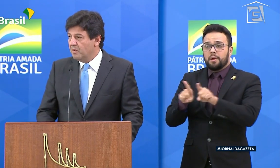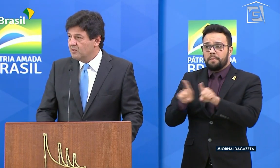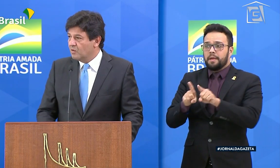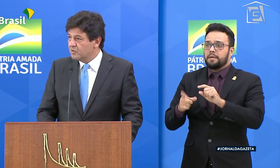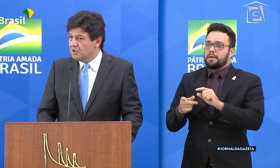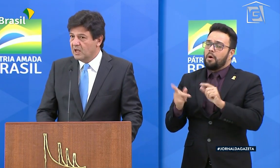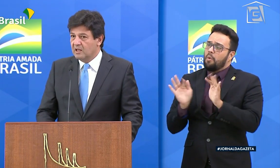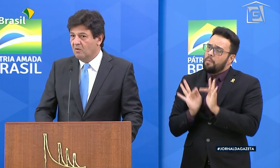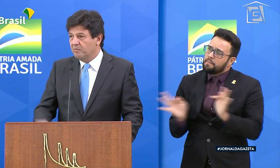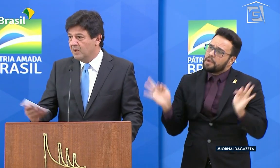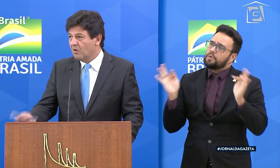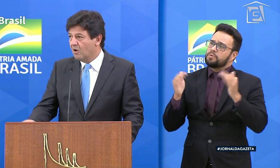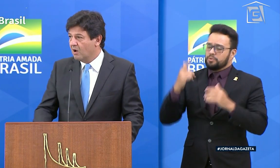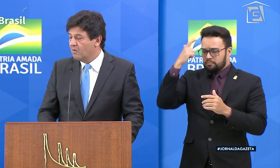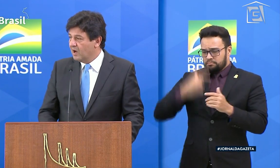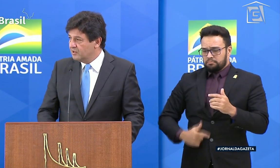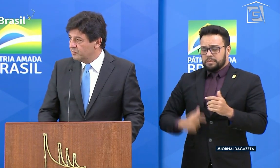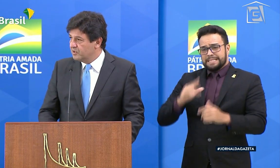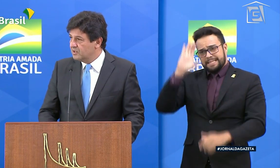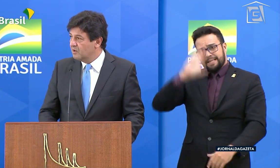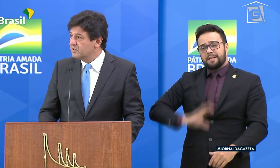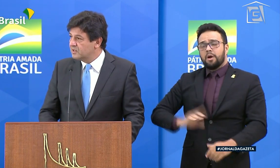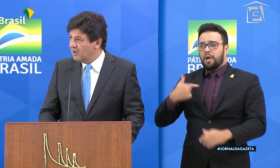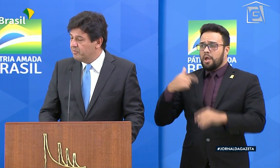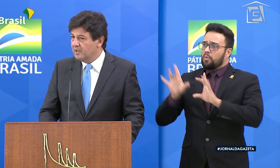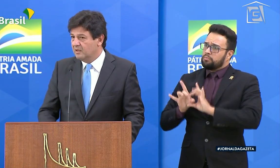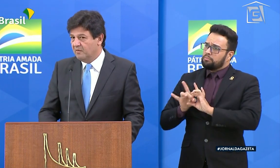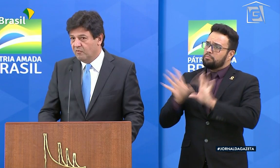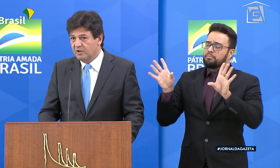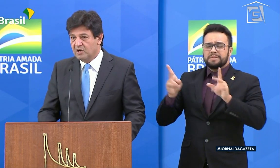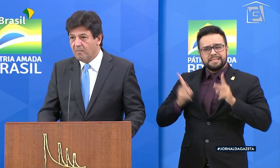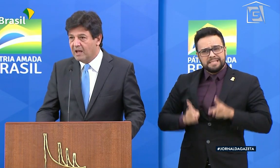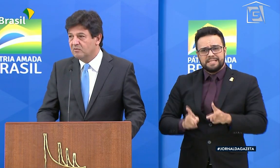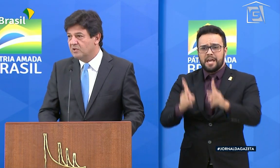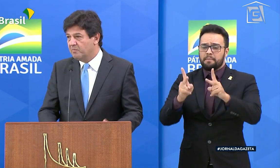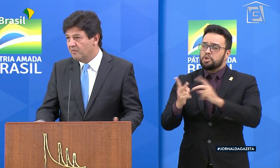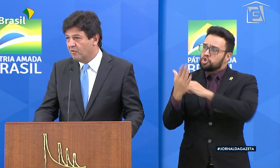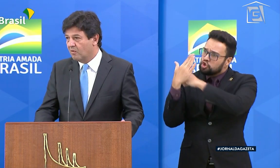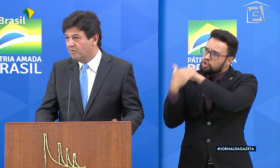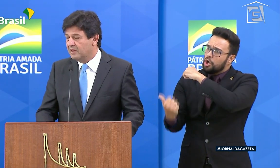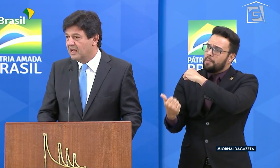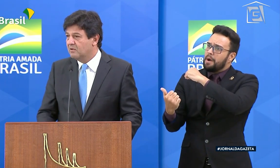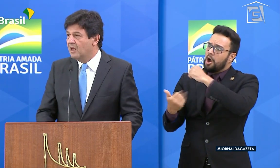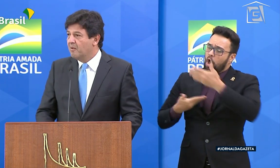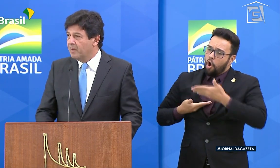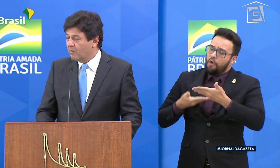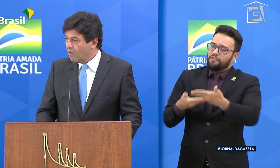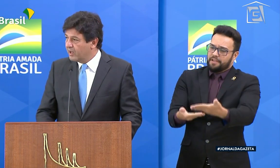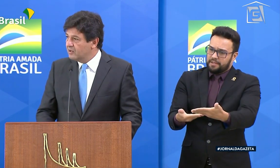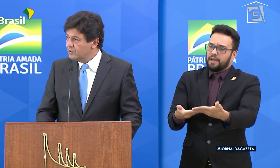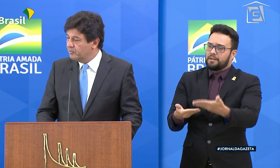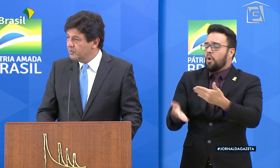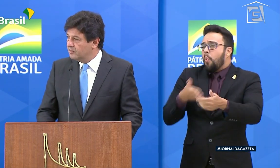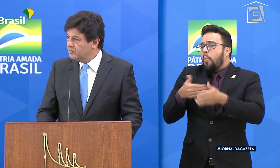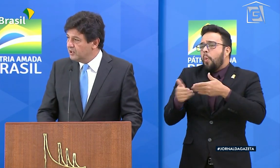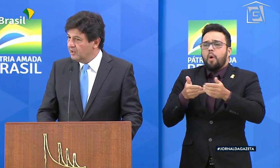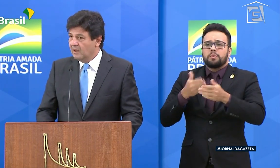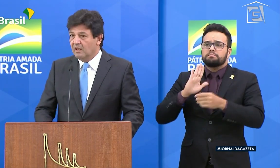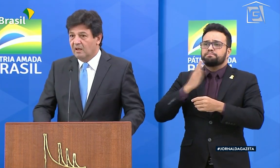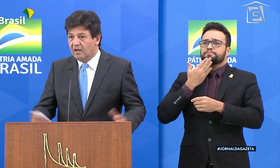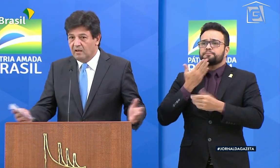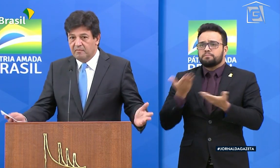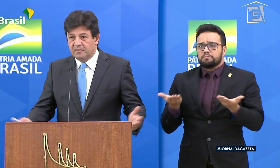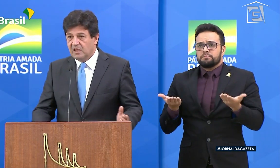humildemente, como cidadão, me coloco à disposição sempre que for chamado, sempre que for convidado para qualquer tipo